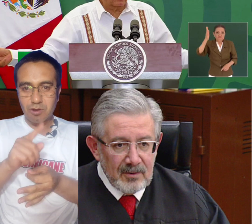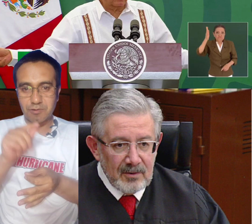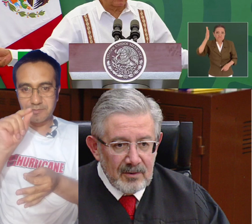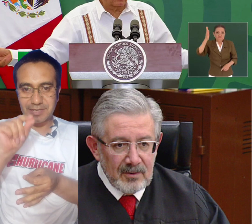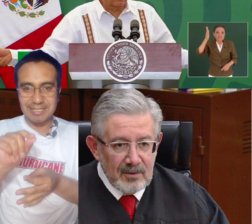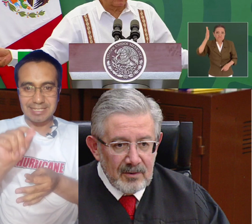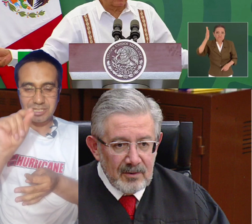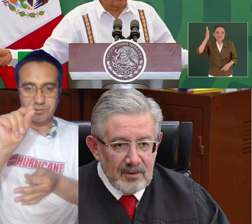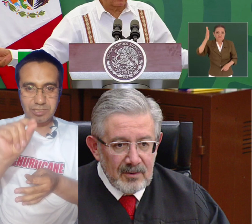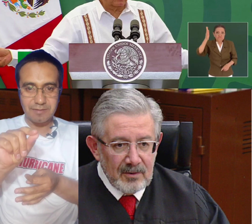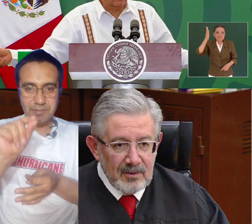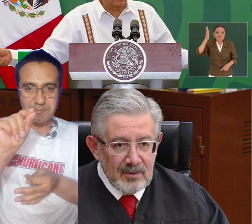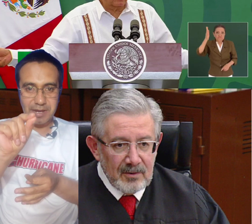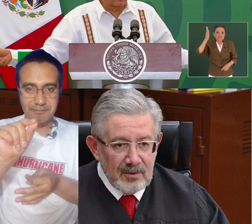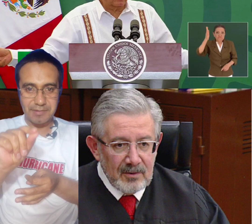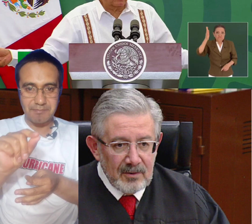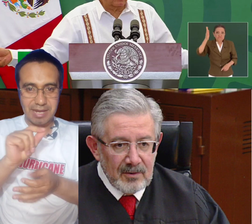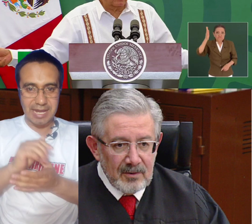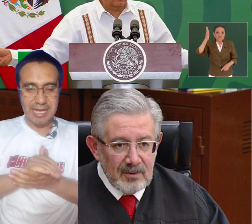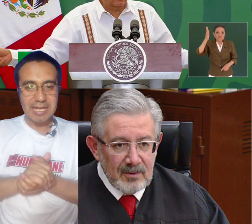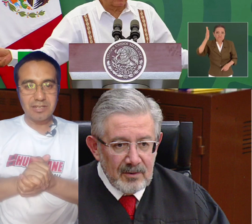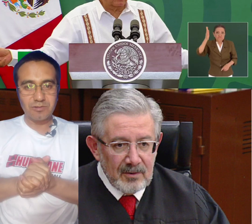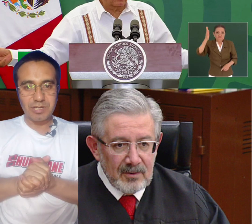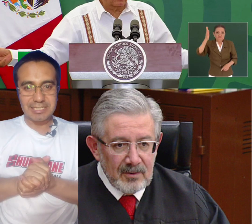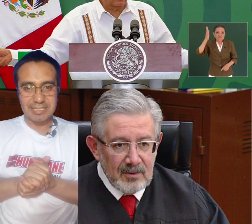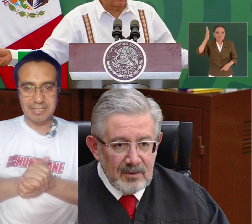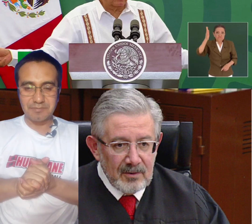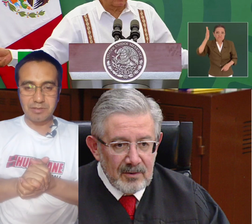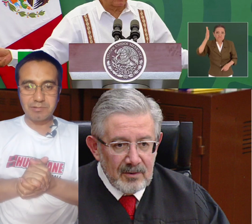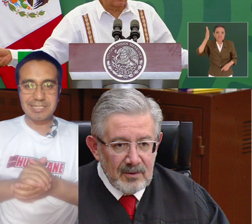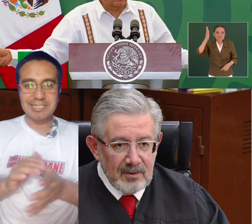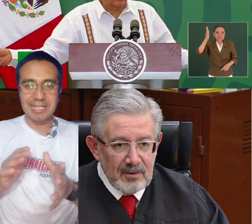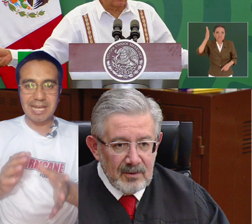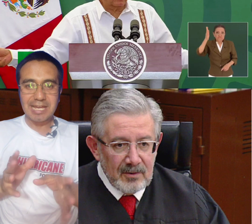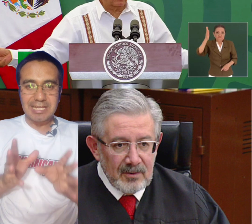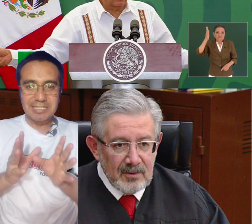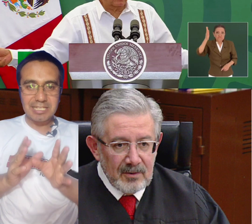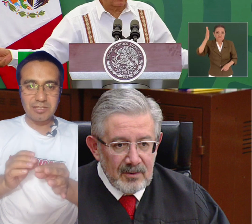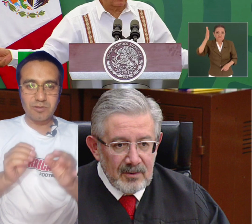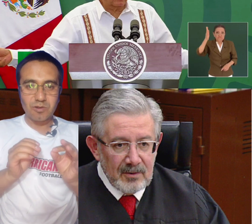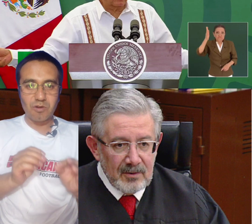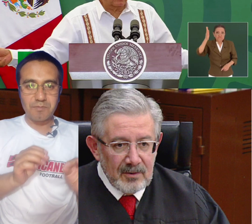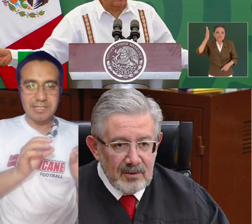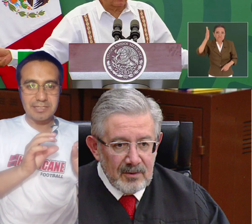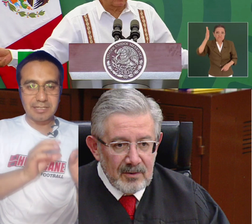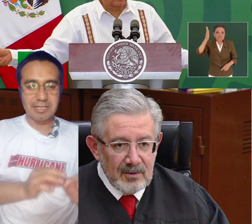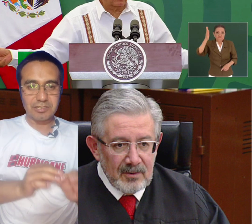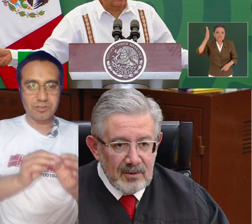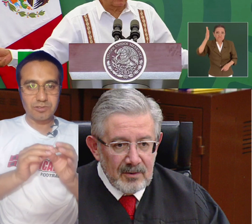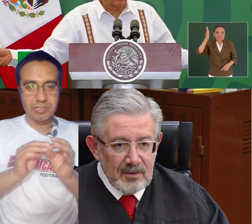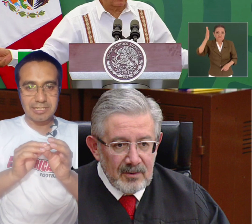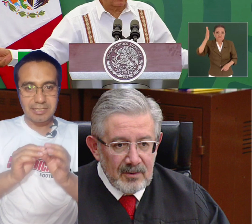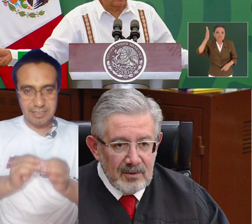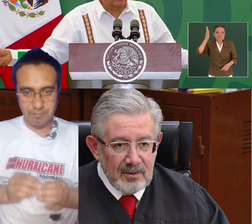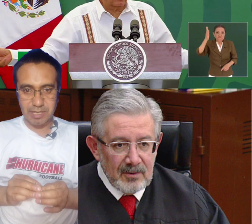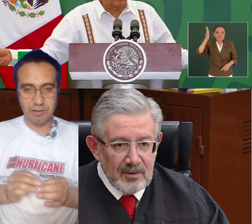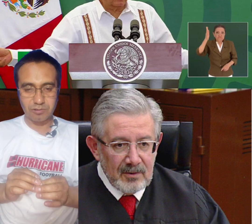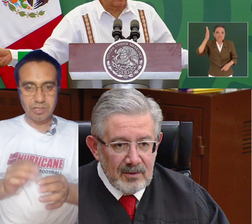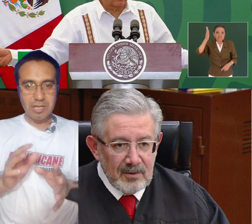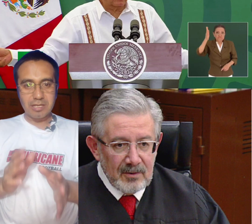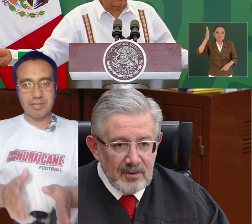porque obviamente si usted papá, mamá no hace tan bien pues está siendo cómplice de estos